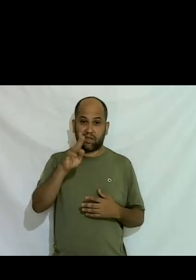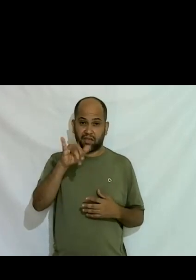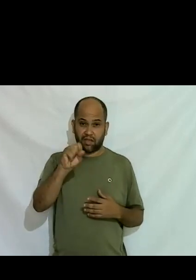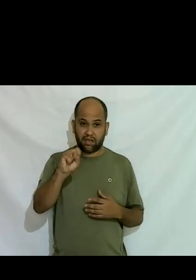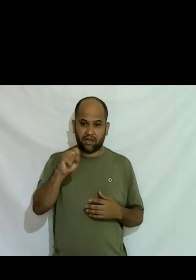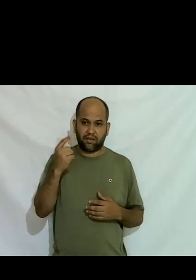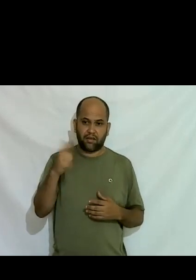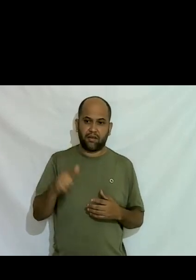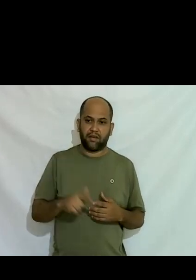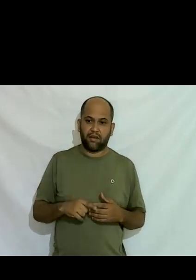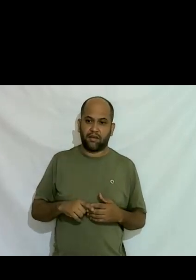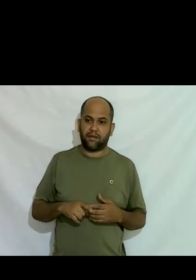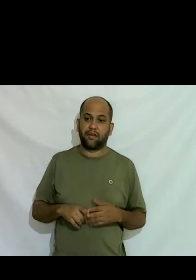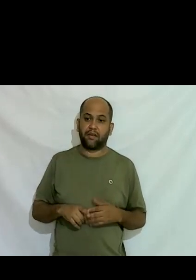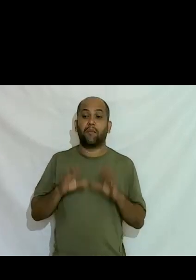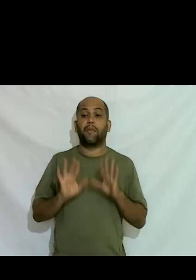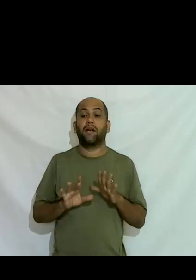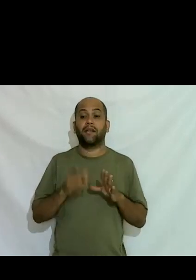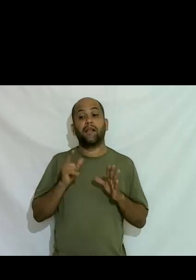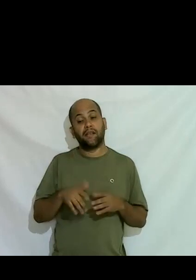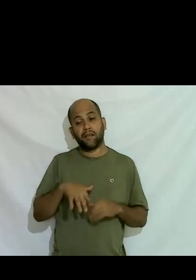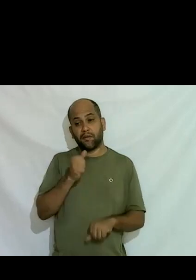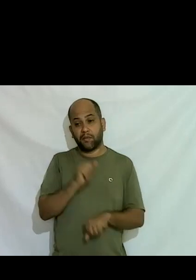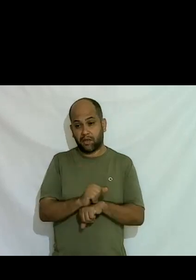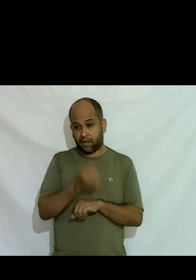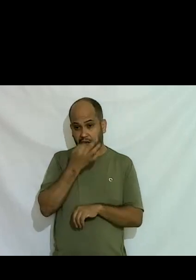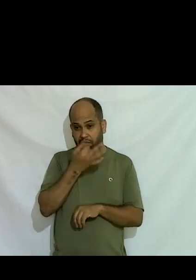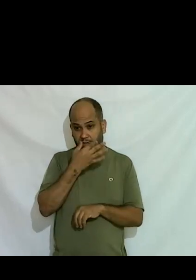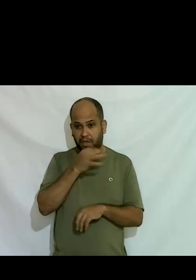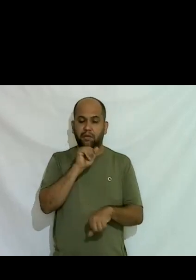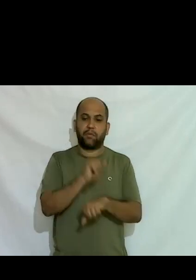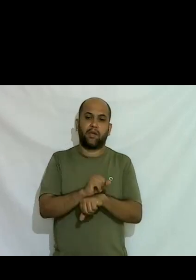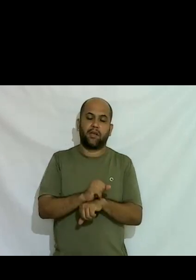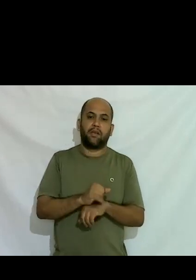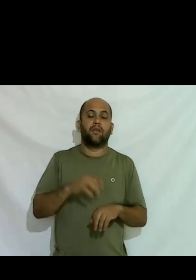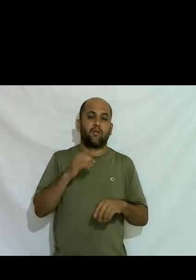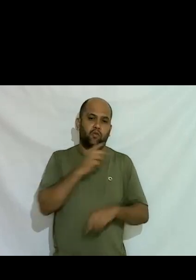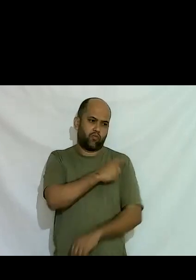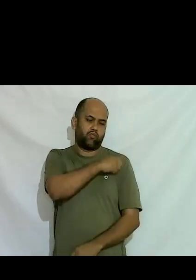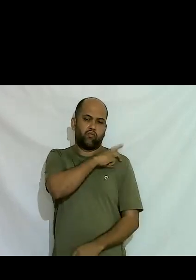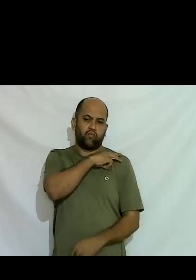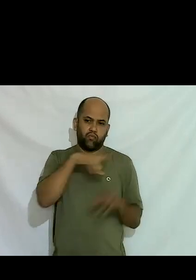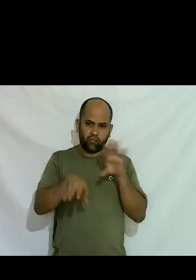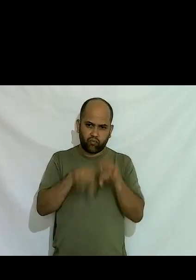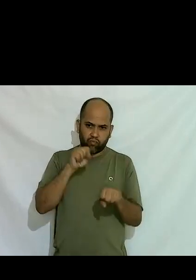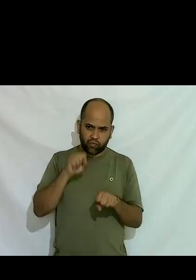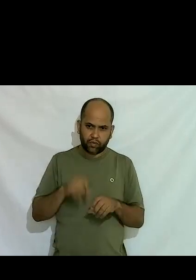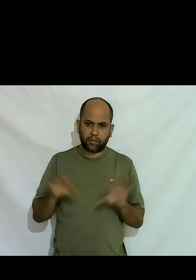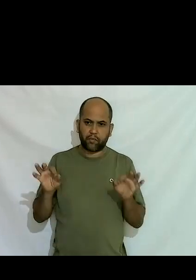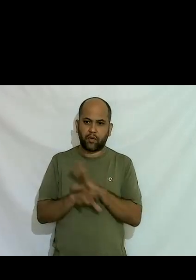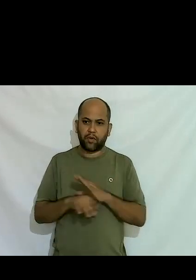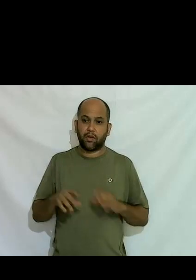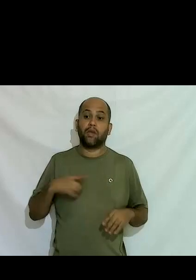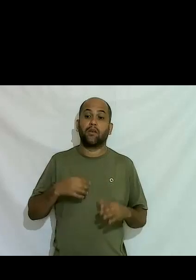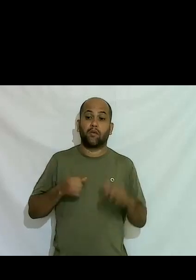mas aí naquele momento eu parei com a hormonização terminei o colegial entrei na faculdade de